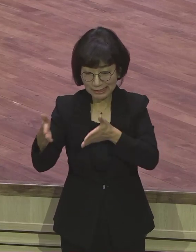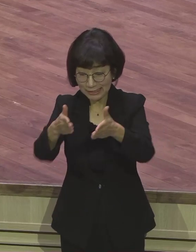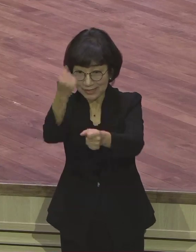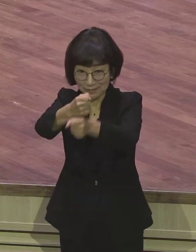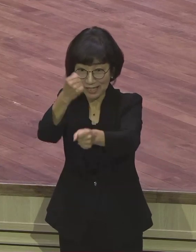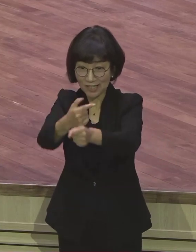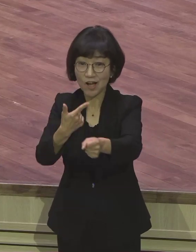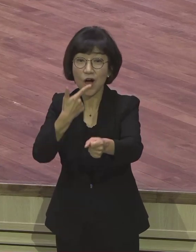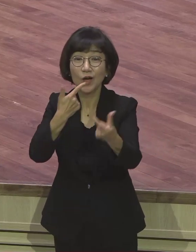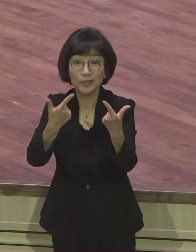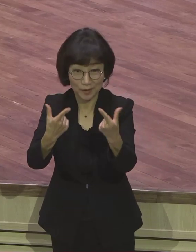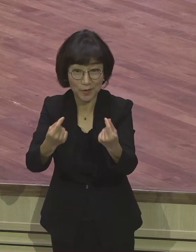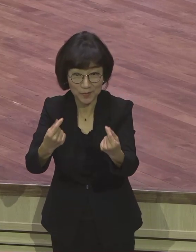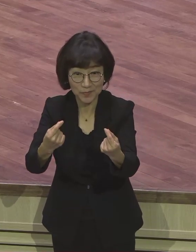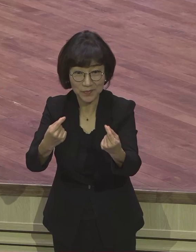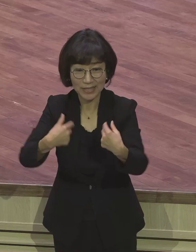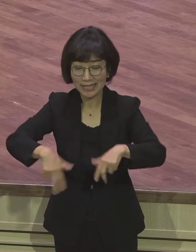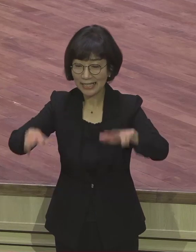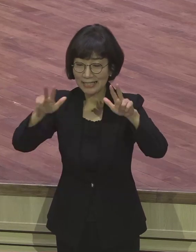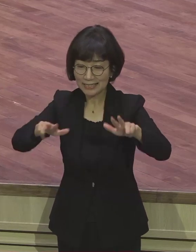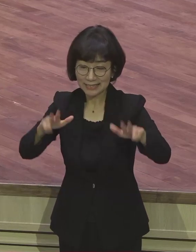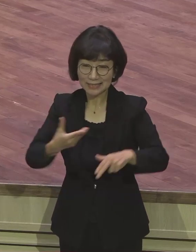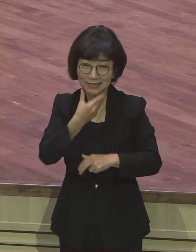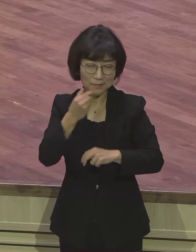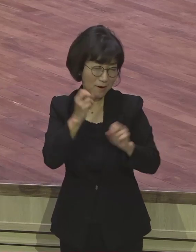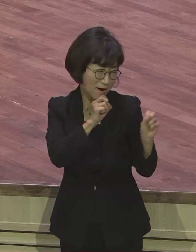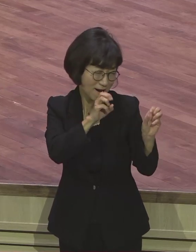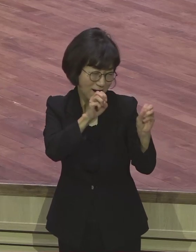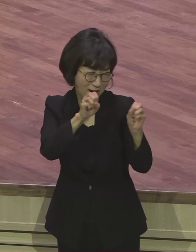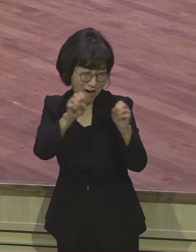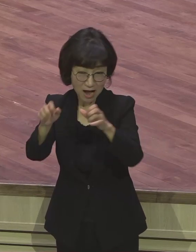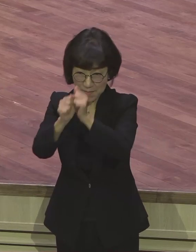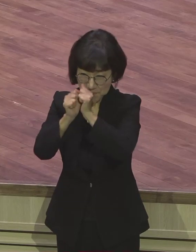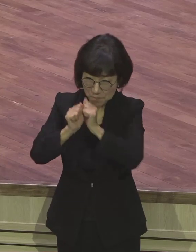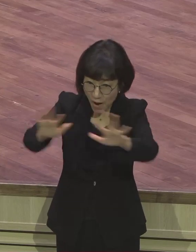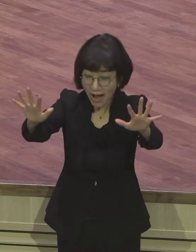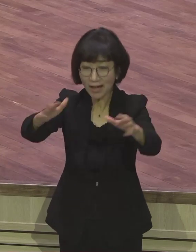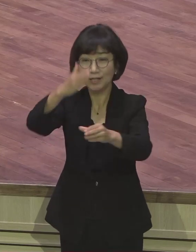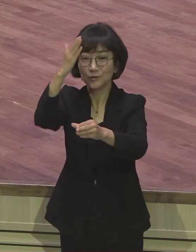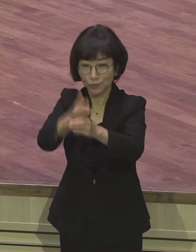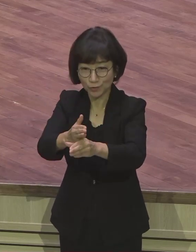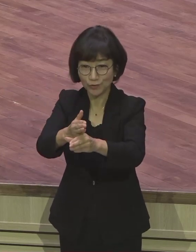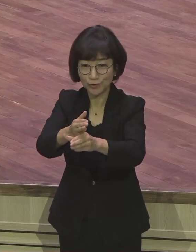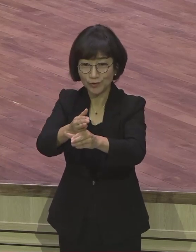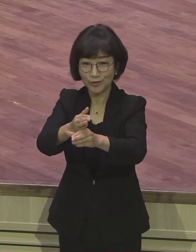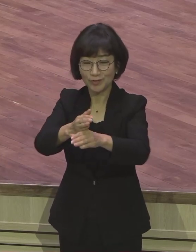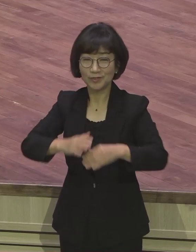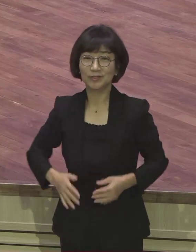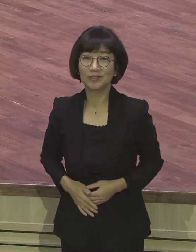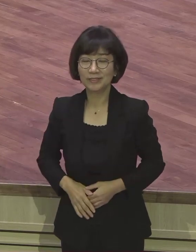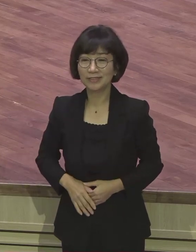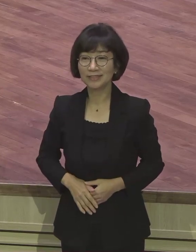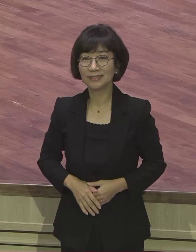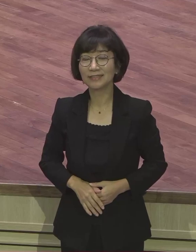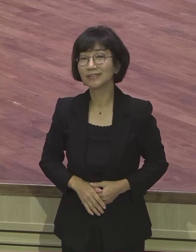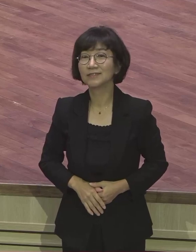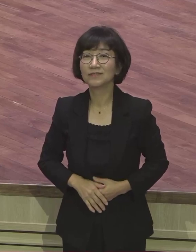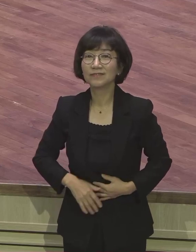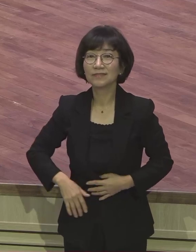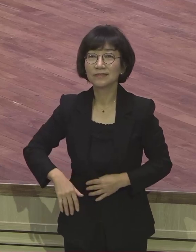지금 바울이 아주 직설적으로 그렇게 사실적으로 표현을 지금 했습니다. 그러면서 구체적으로 복음이 어떻게